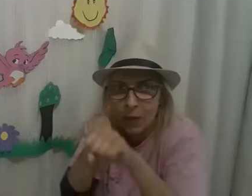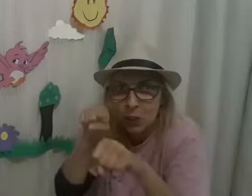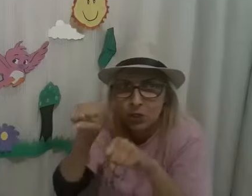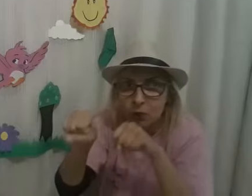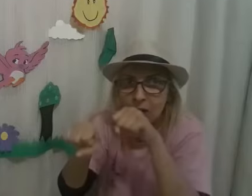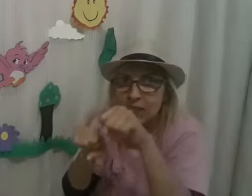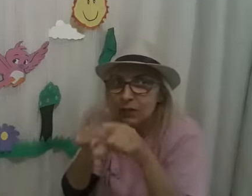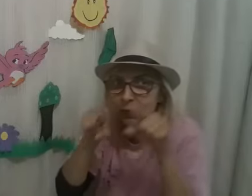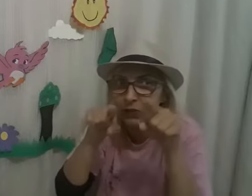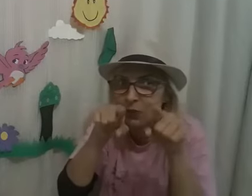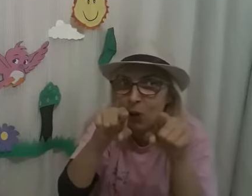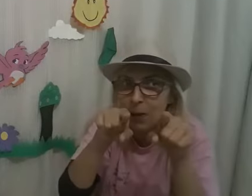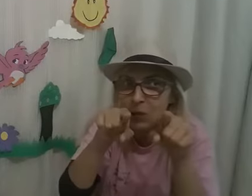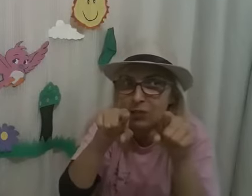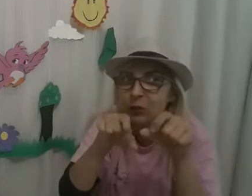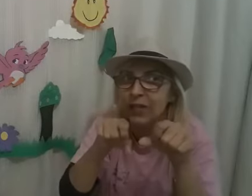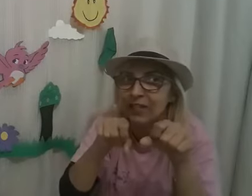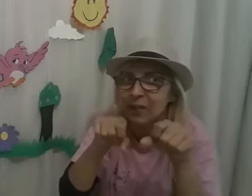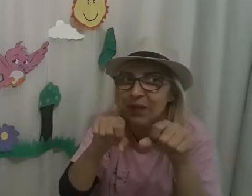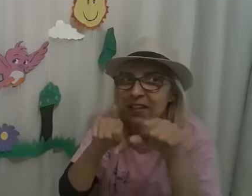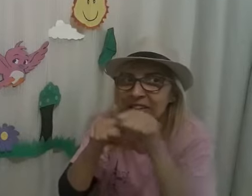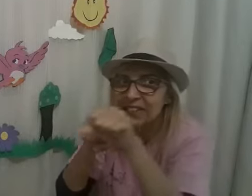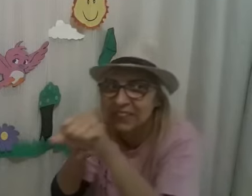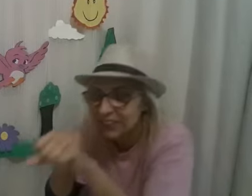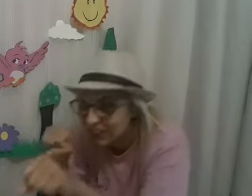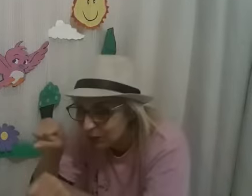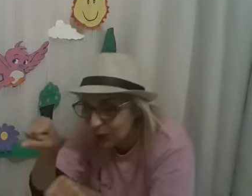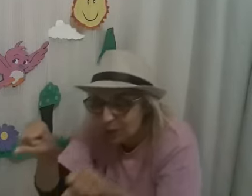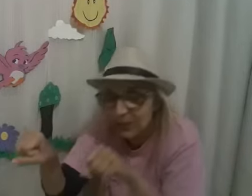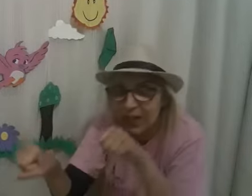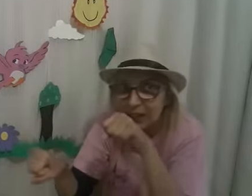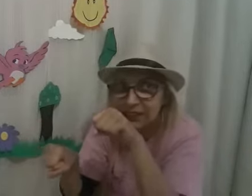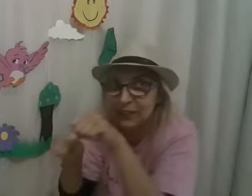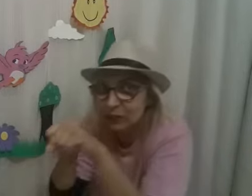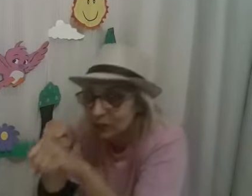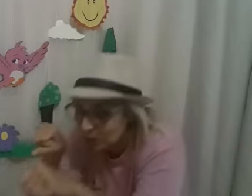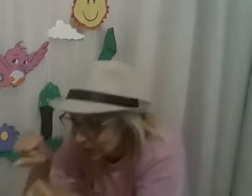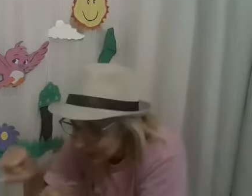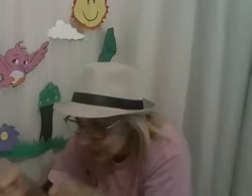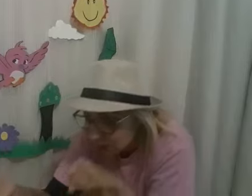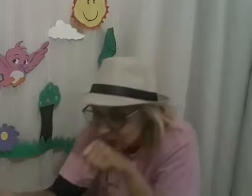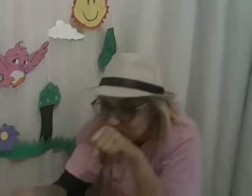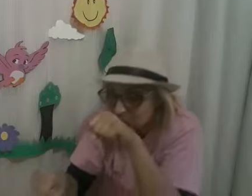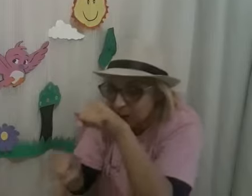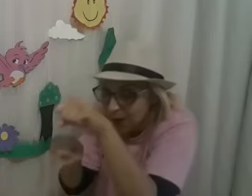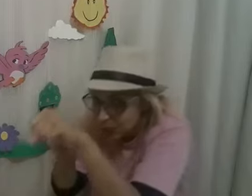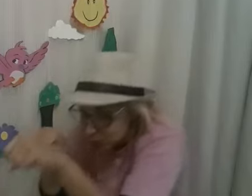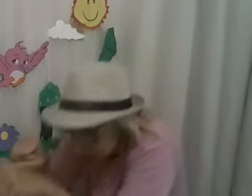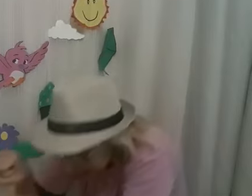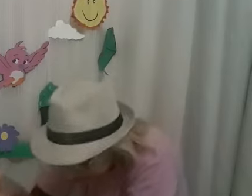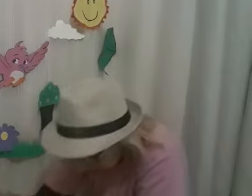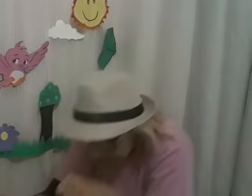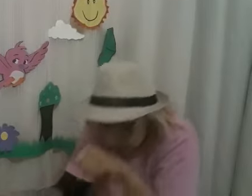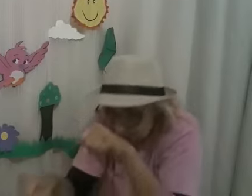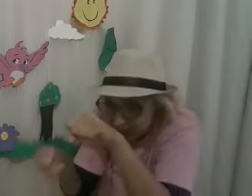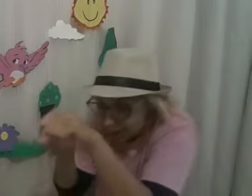abaixando aqui e vocês vão abaixando aí também. E vão pedalando e vamos abaixando para